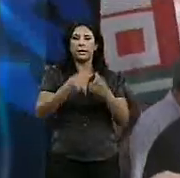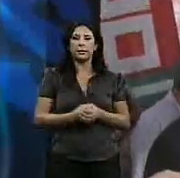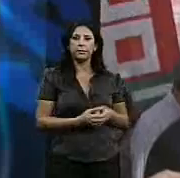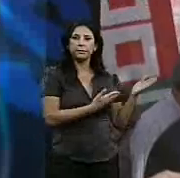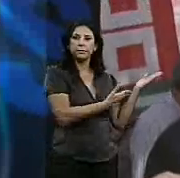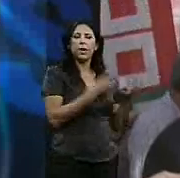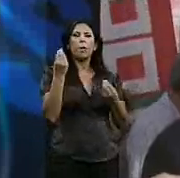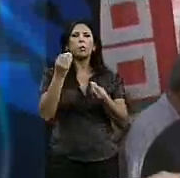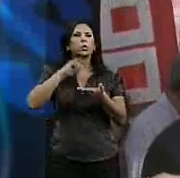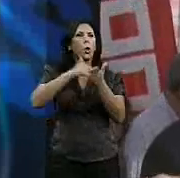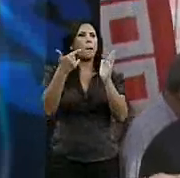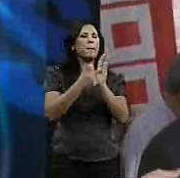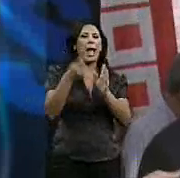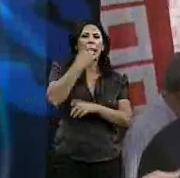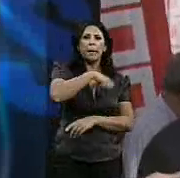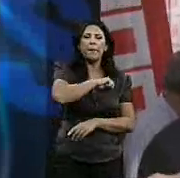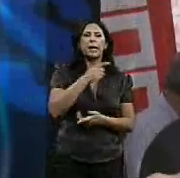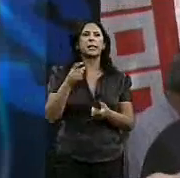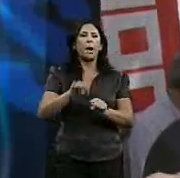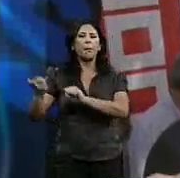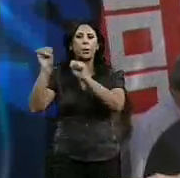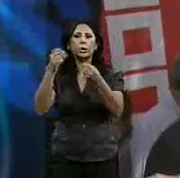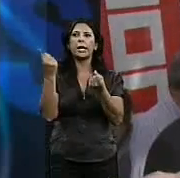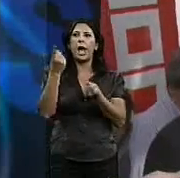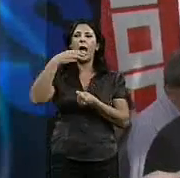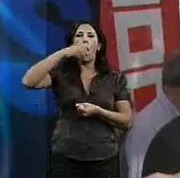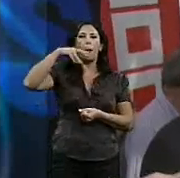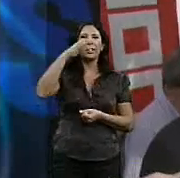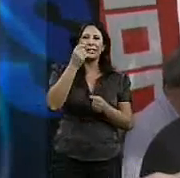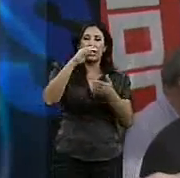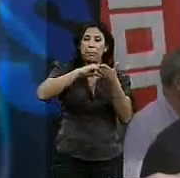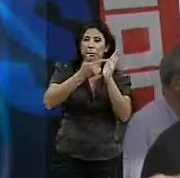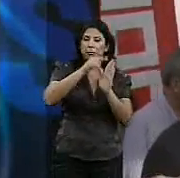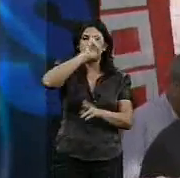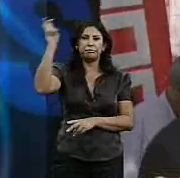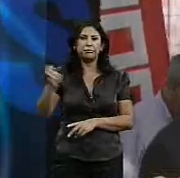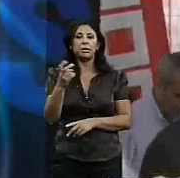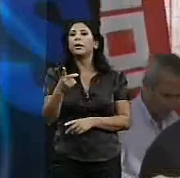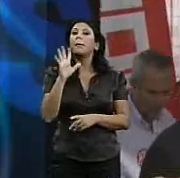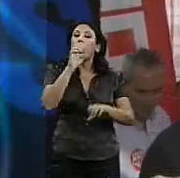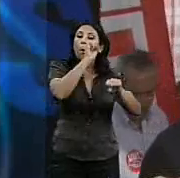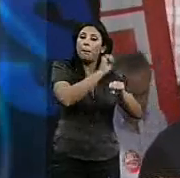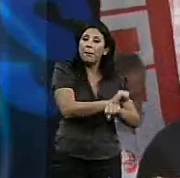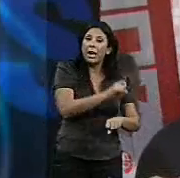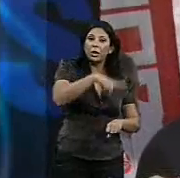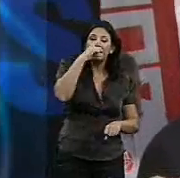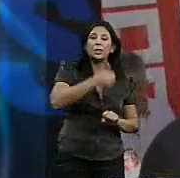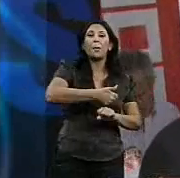proteja menta que con mucho más paro que el año anterior no pueden recoger los presupuestos generales del Estado y los